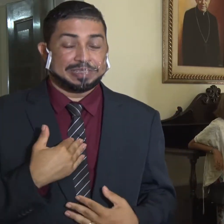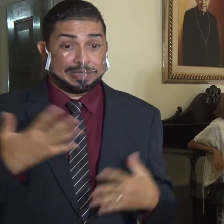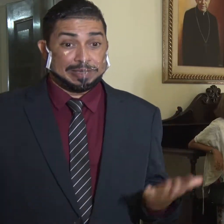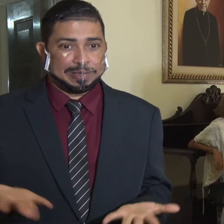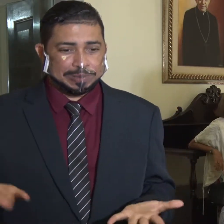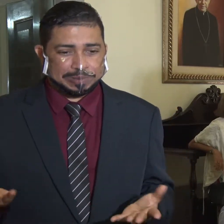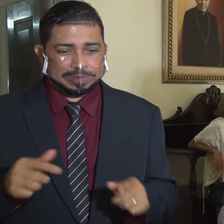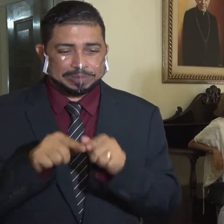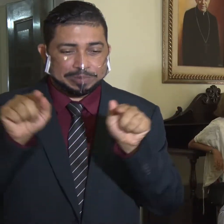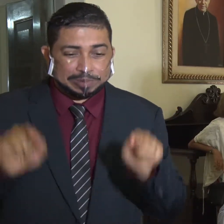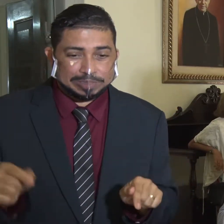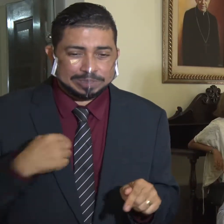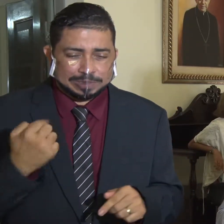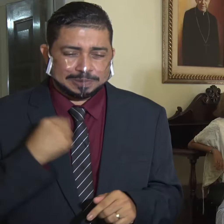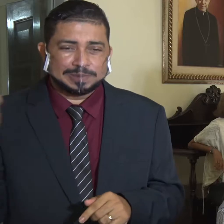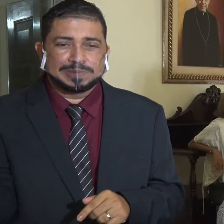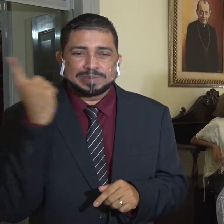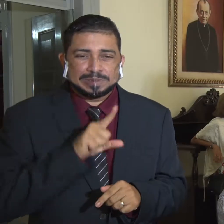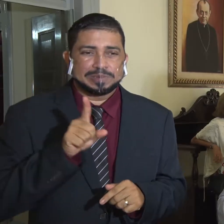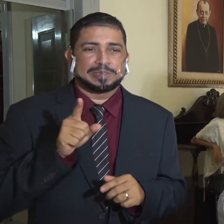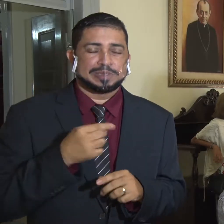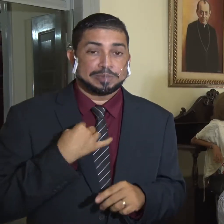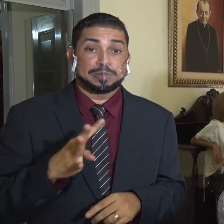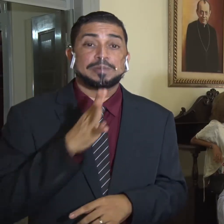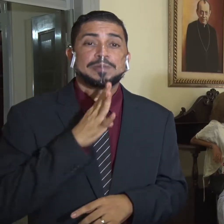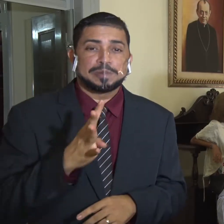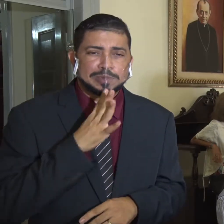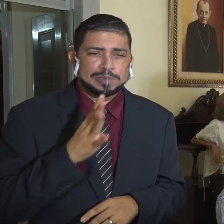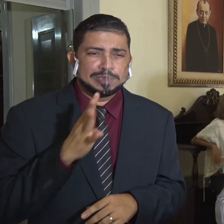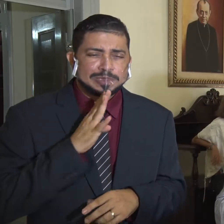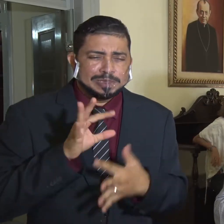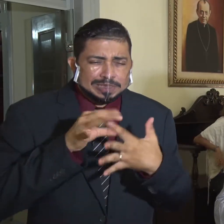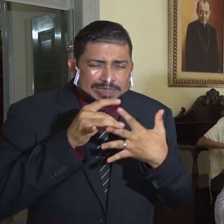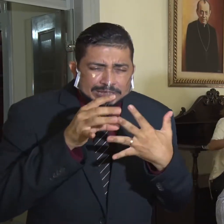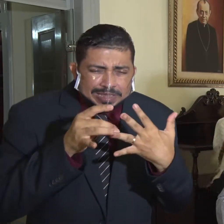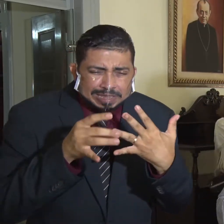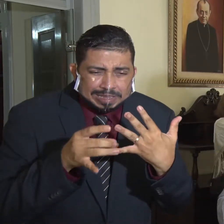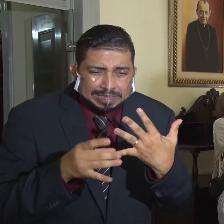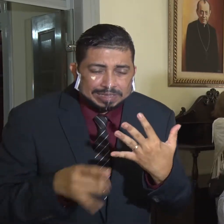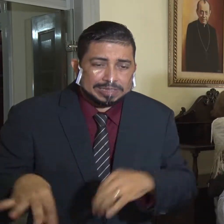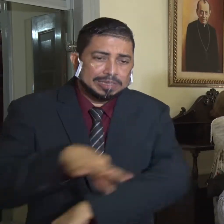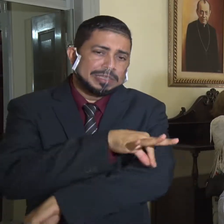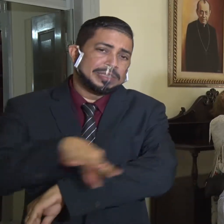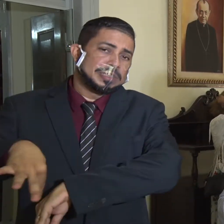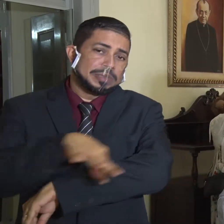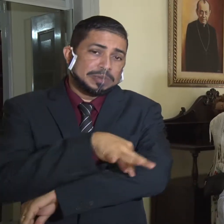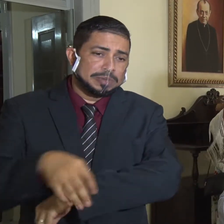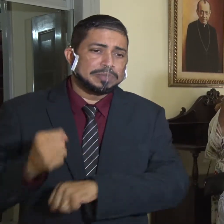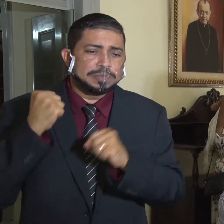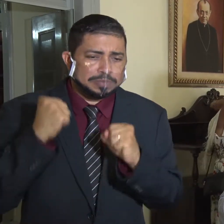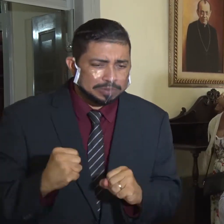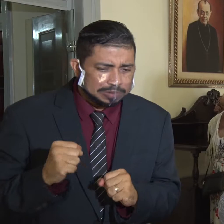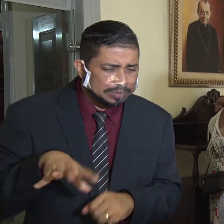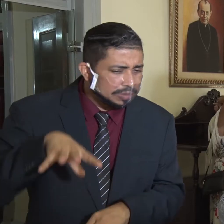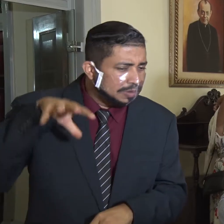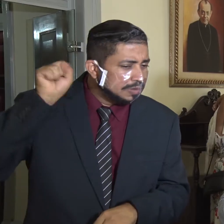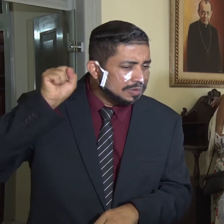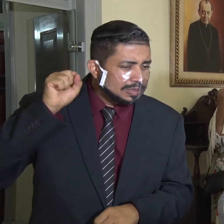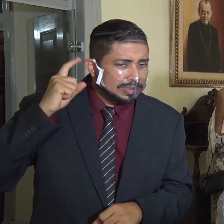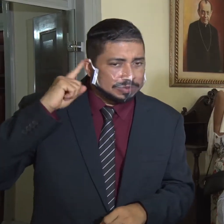não, o projeto possibilita que eu conheça o detalhe de arquitetura, possa ouvir através da